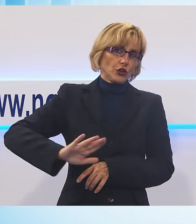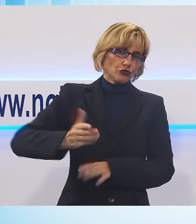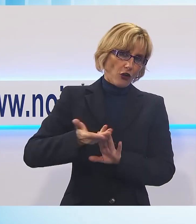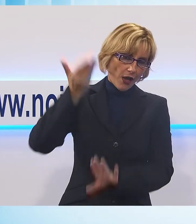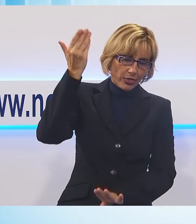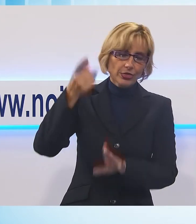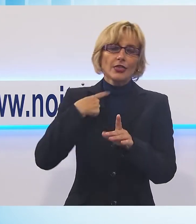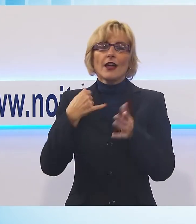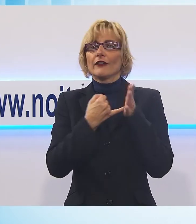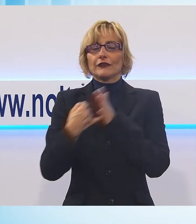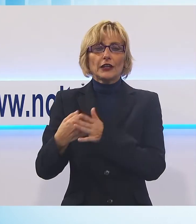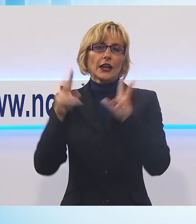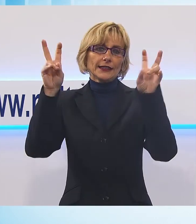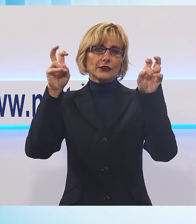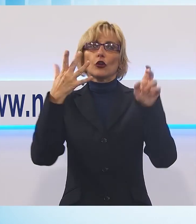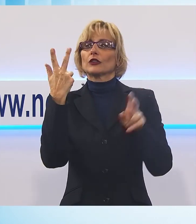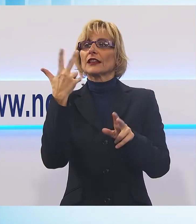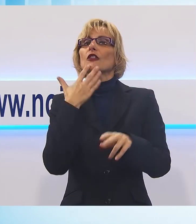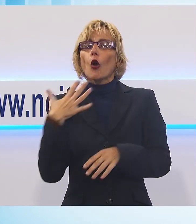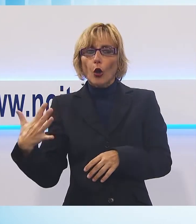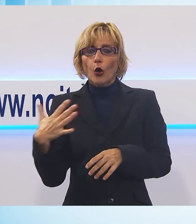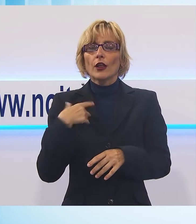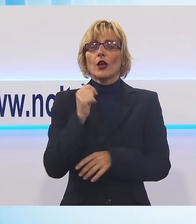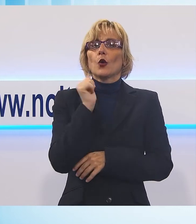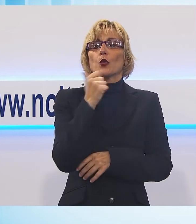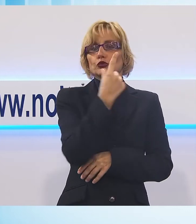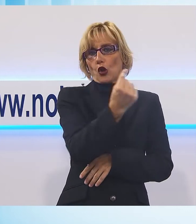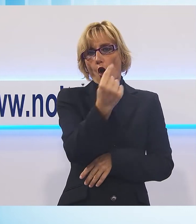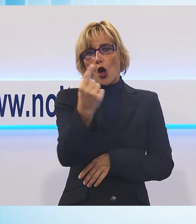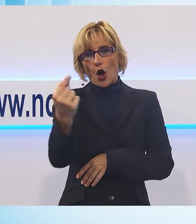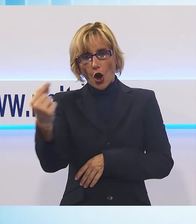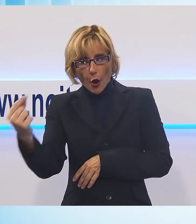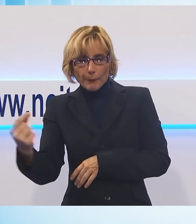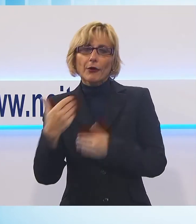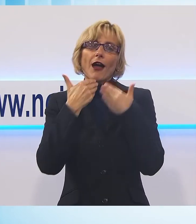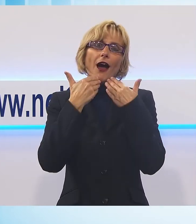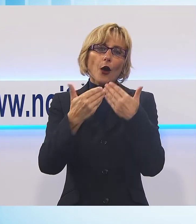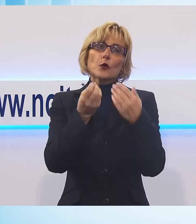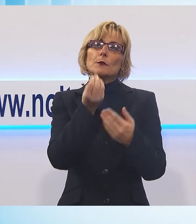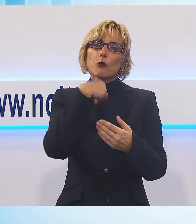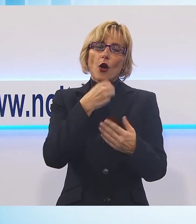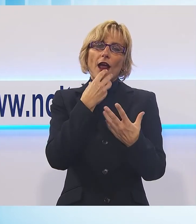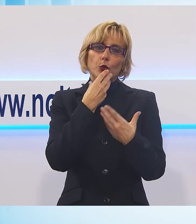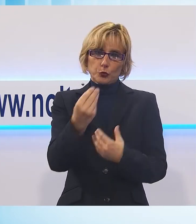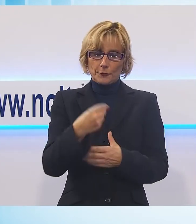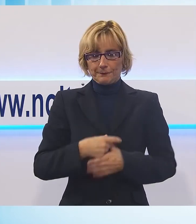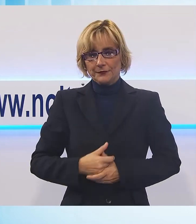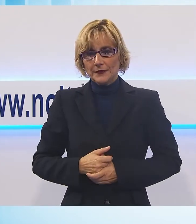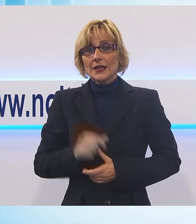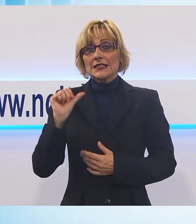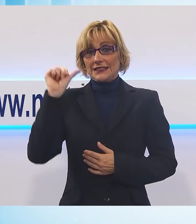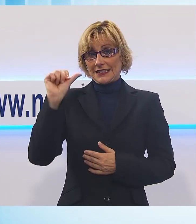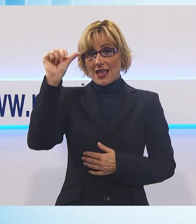finale che assegnerà il titolo tricolore naturalmente a queste 11 coppie che non possiamo ricordare tutte un grosso in bocca al lupo ed ora come ogni